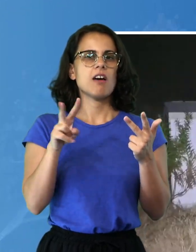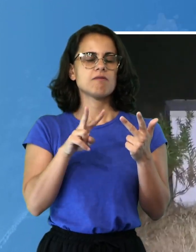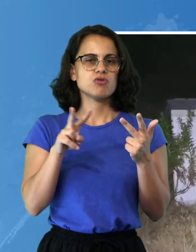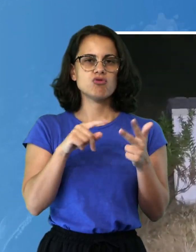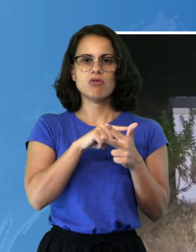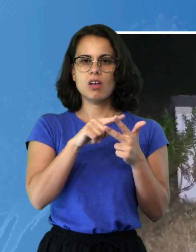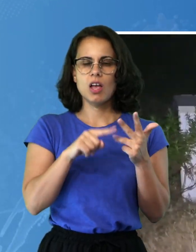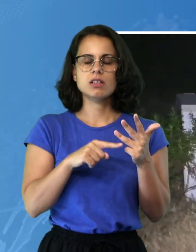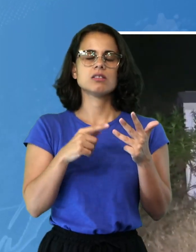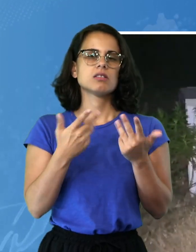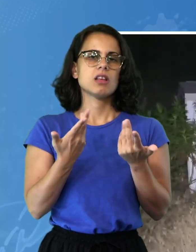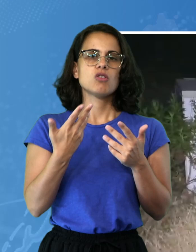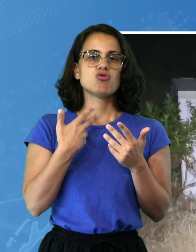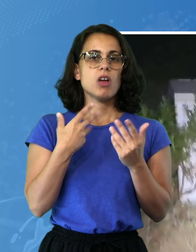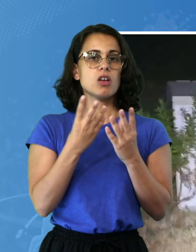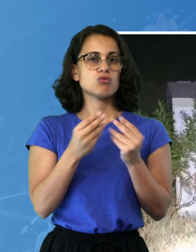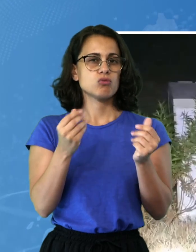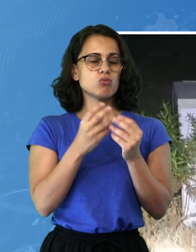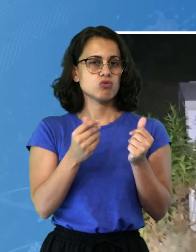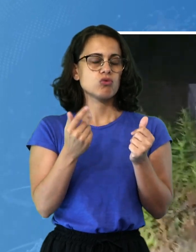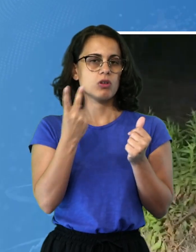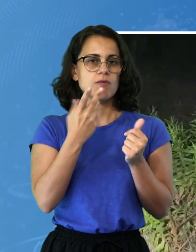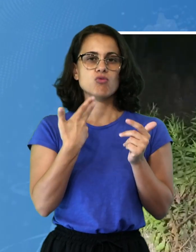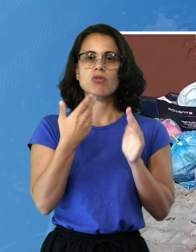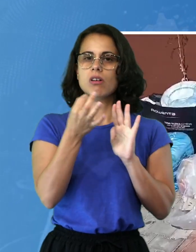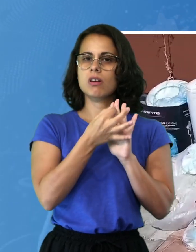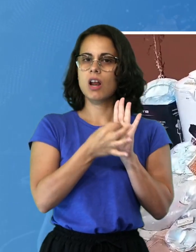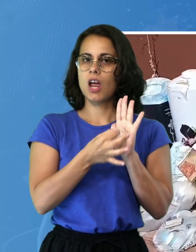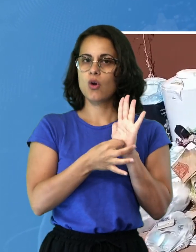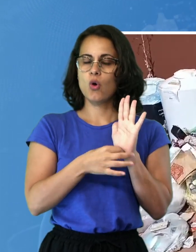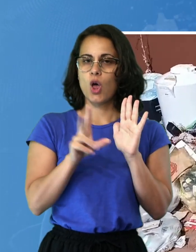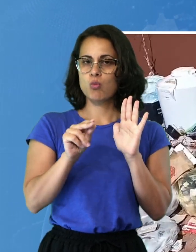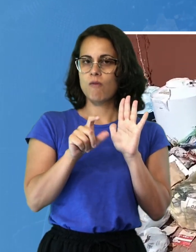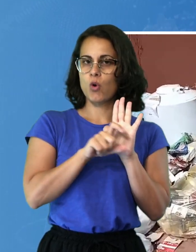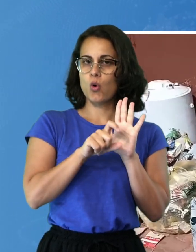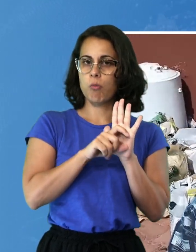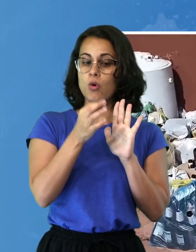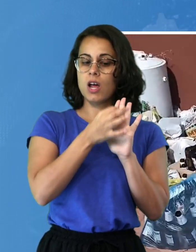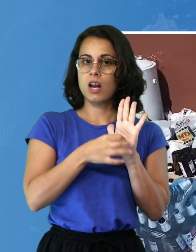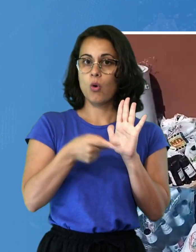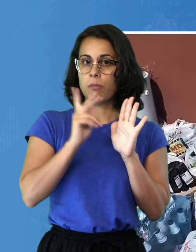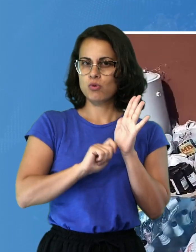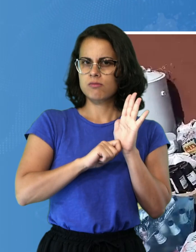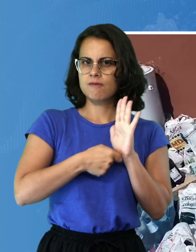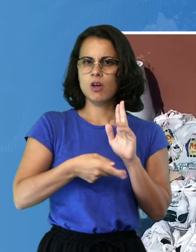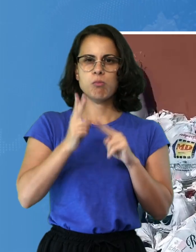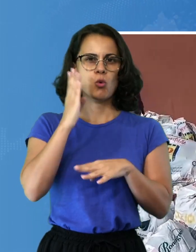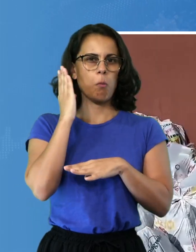adottate col nuovo regolamento comunale sulla gestione di rifiuti che aumenta le sanzioni andando a punire chi anche involontariamente si rende